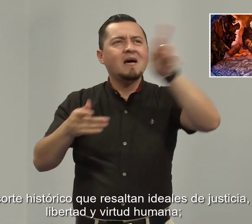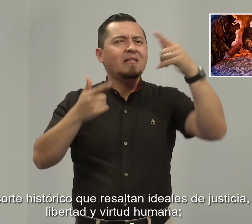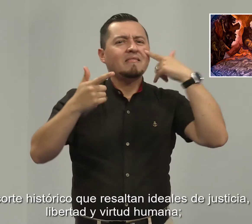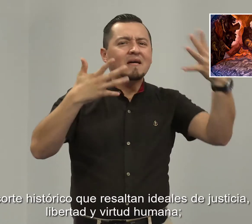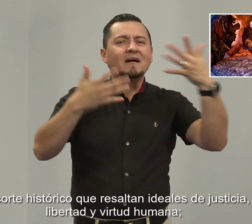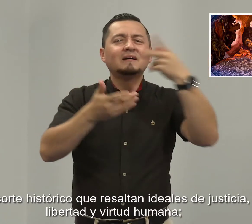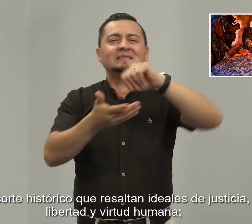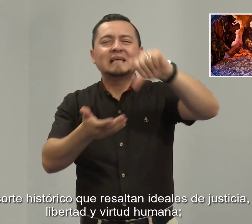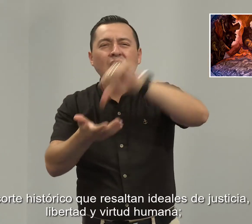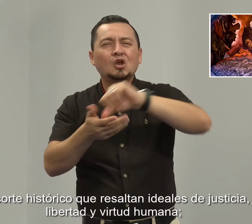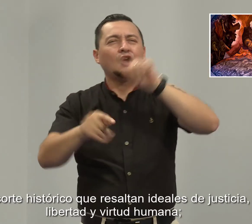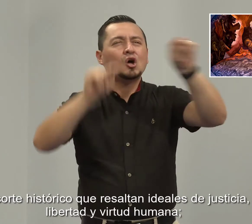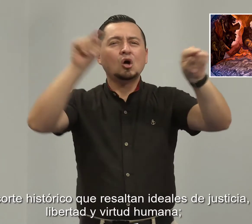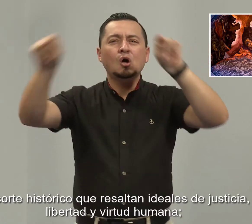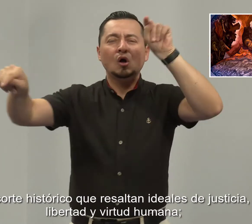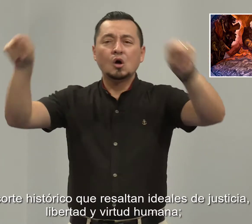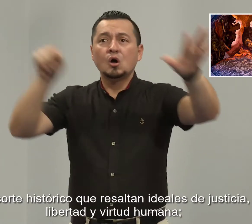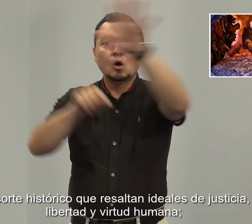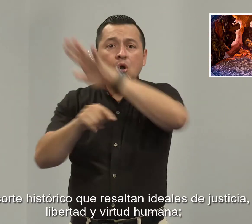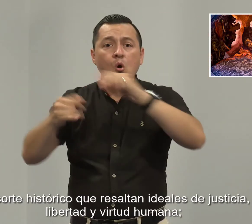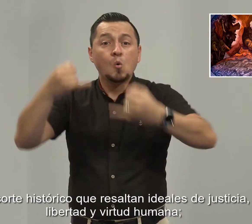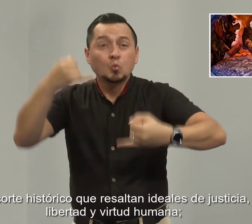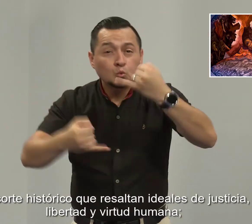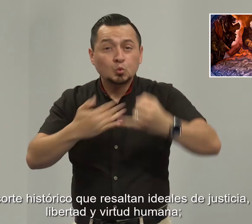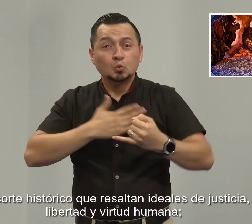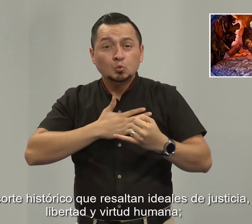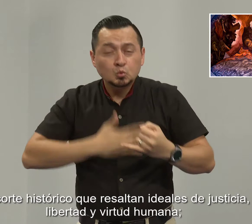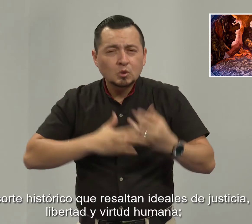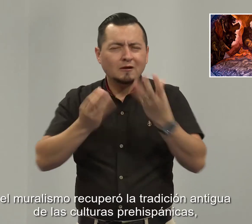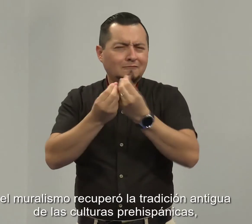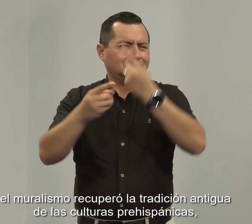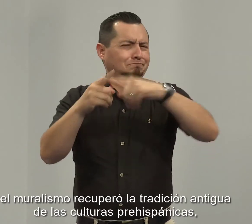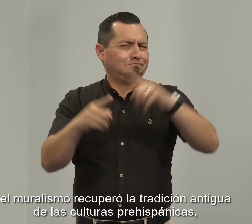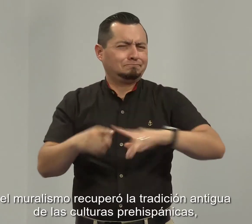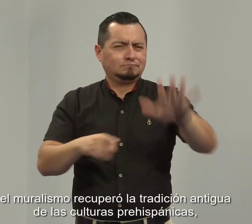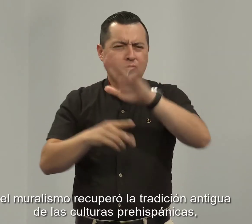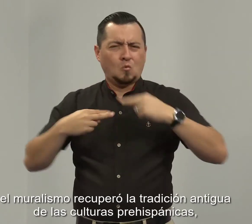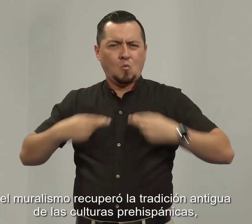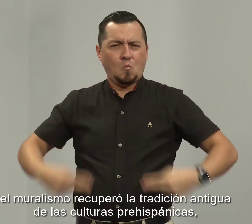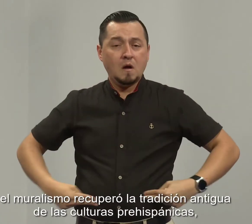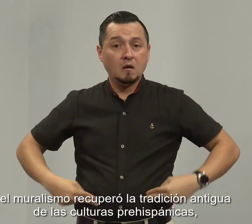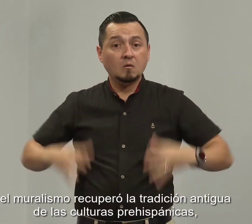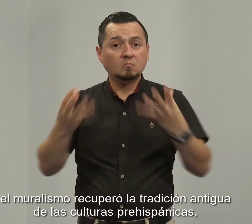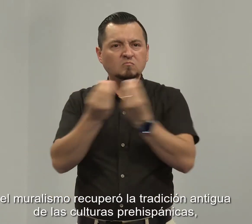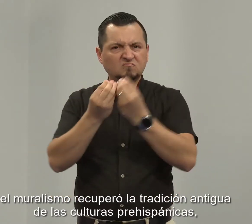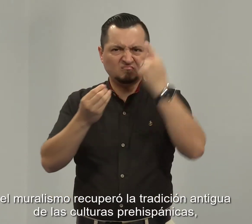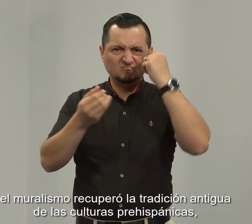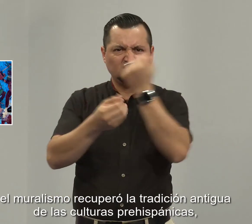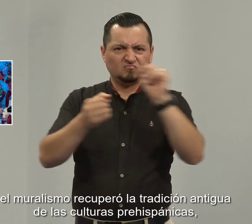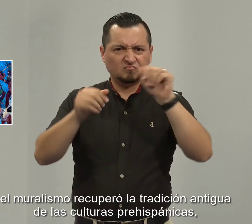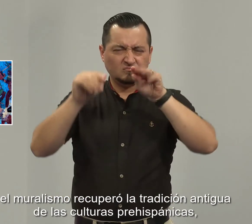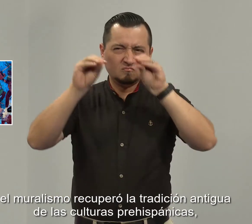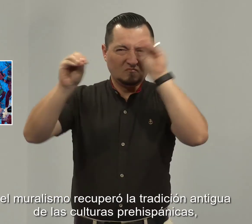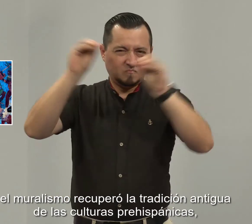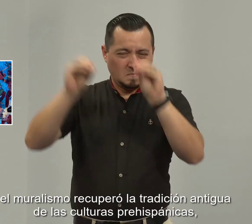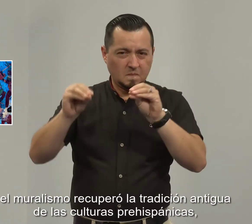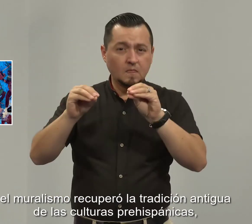que resaltan ideales de justicia, libertad y virtud humana. El muralismo recuperó la tradición antigua de las culturas prehispánicas,